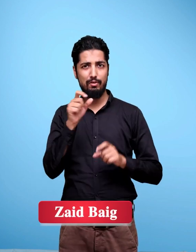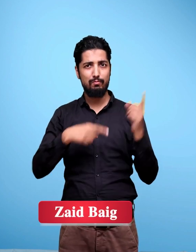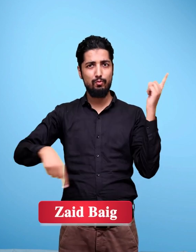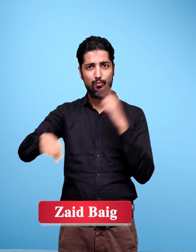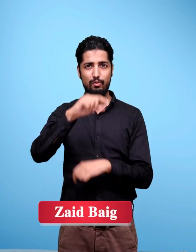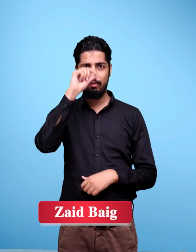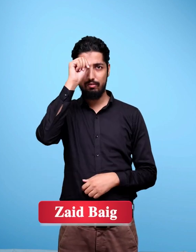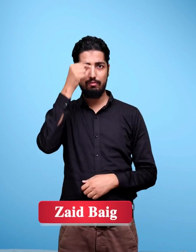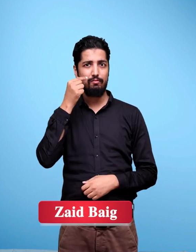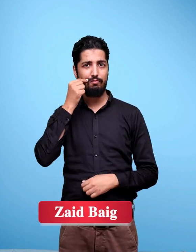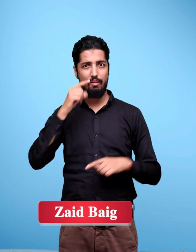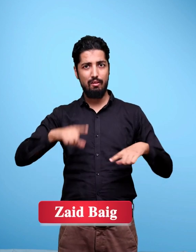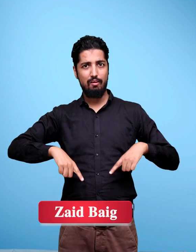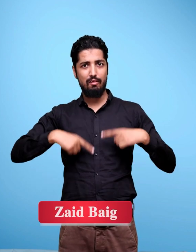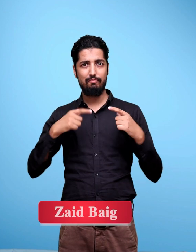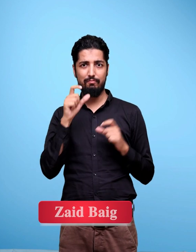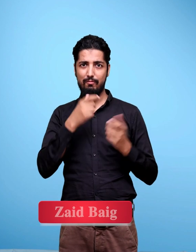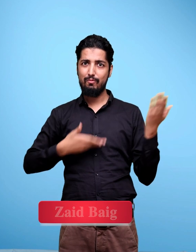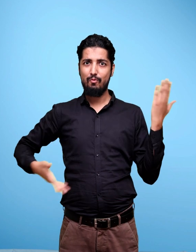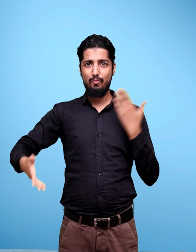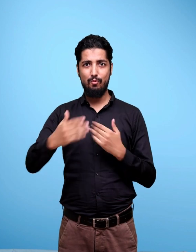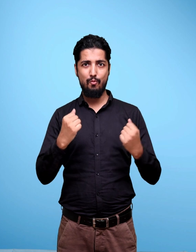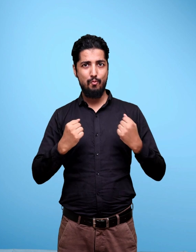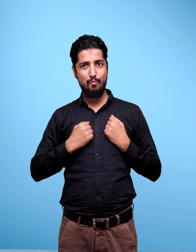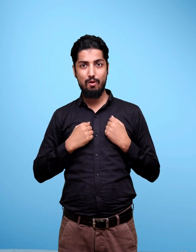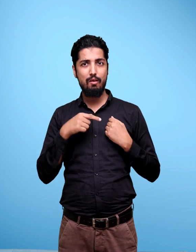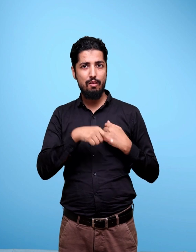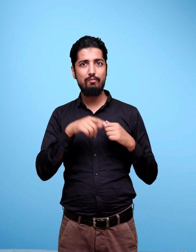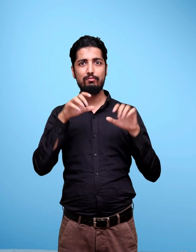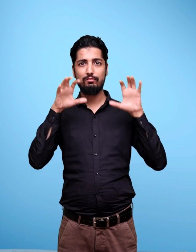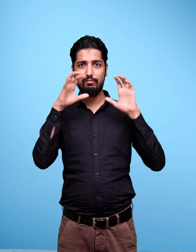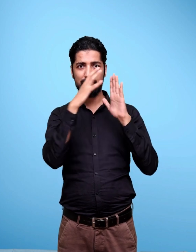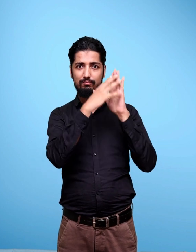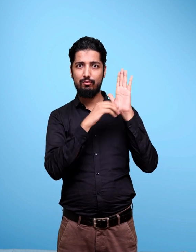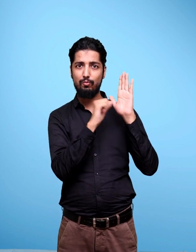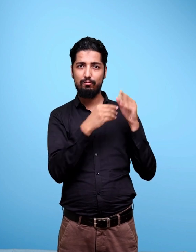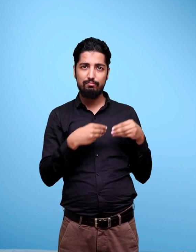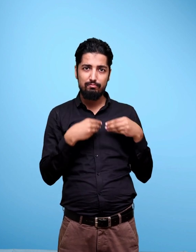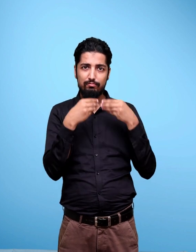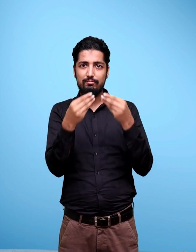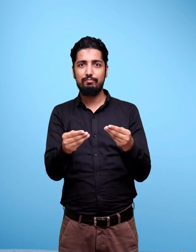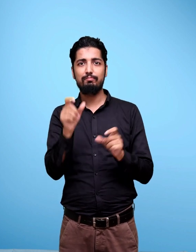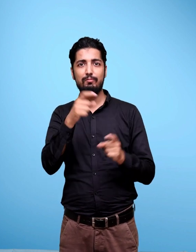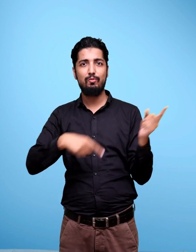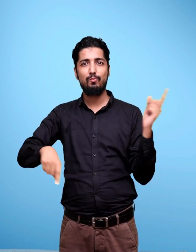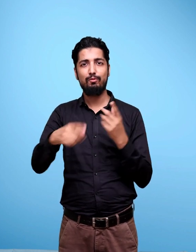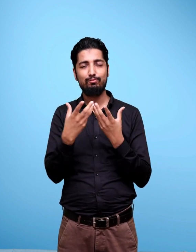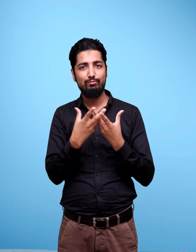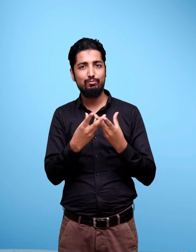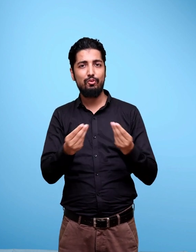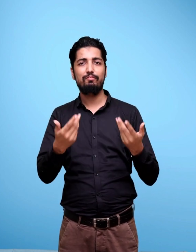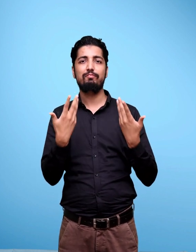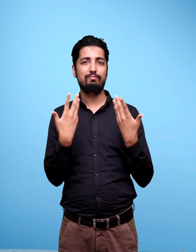Preamble We The People Of India Having Solemnly